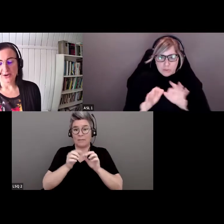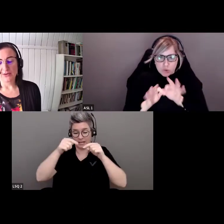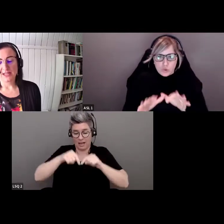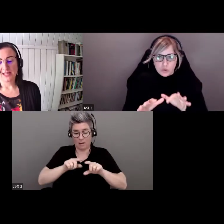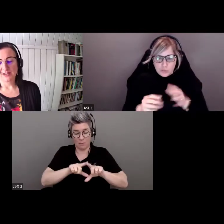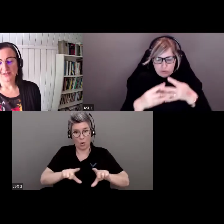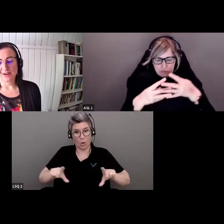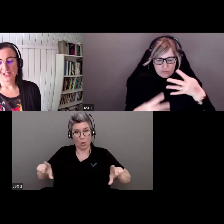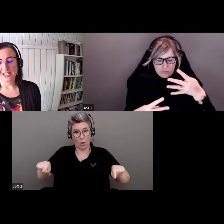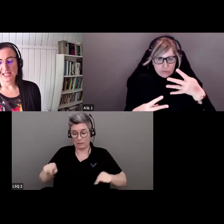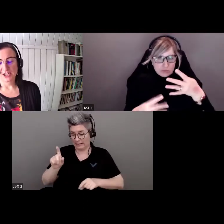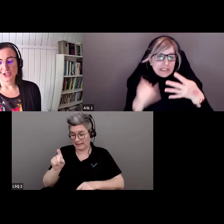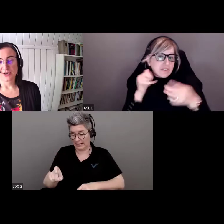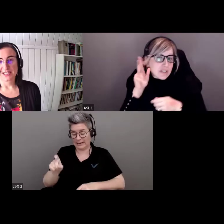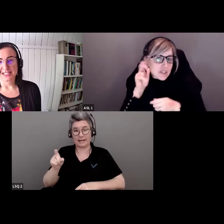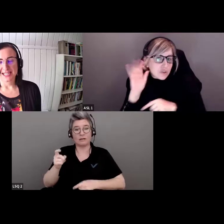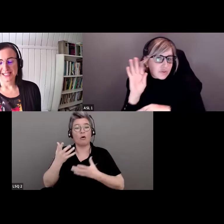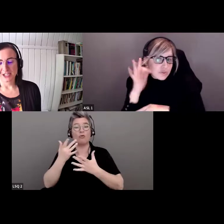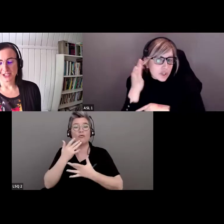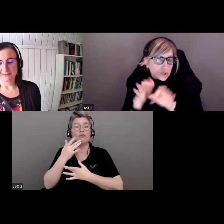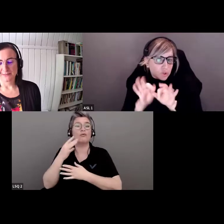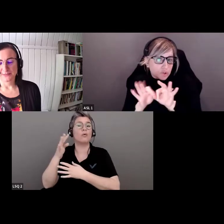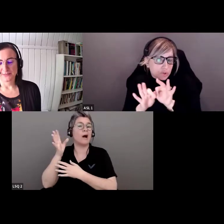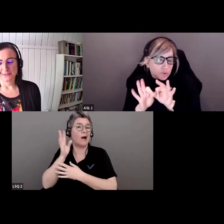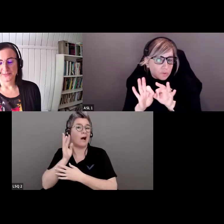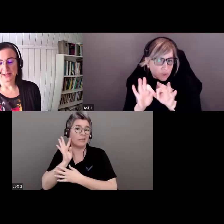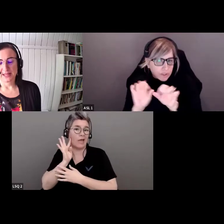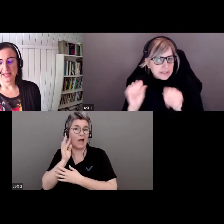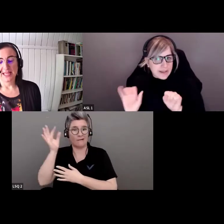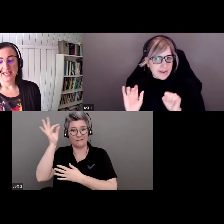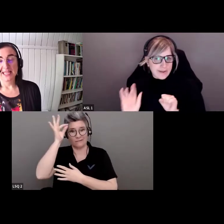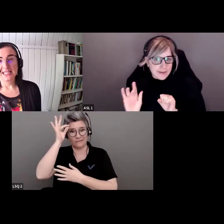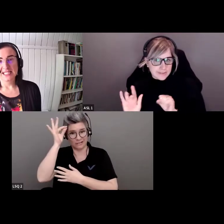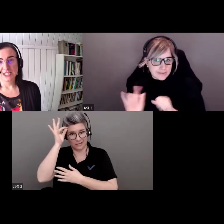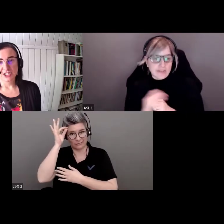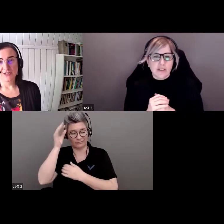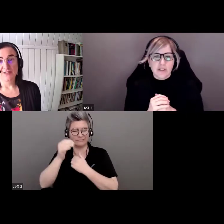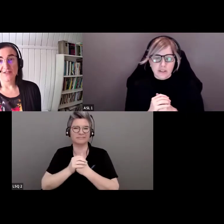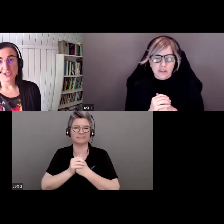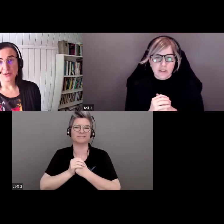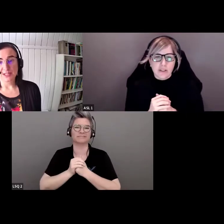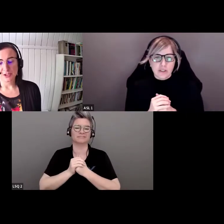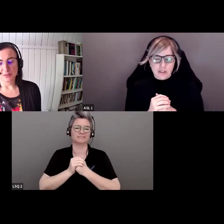si vous souhaitez entendre l'audio en français pendant la séance d'aujourd'hui.